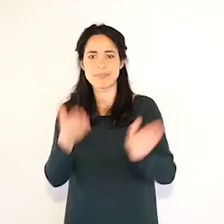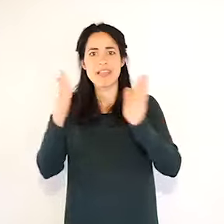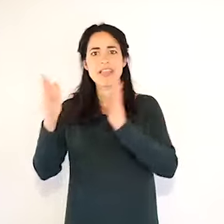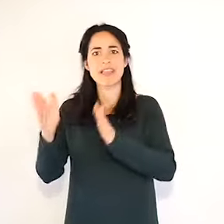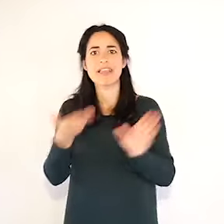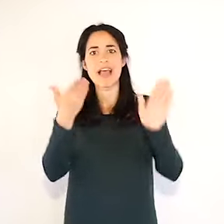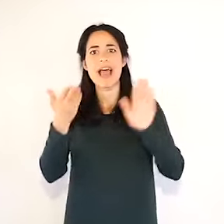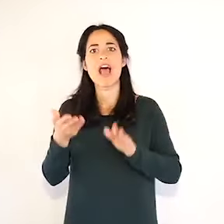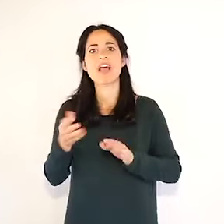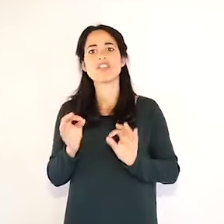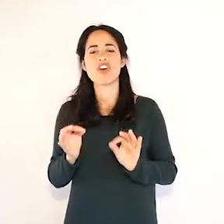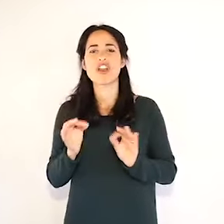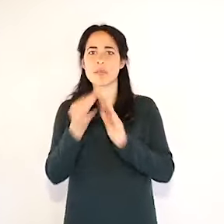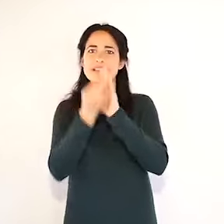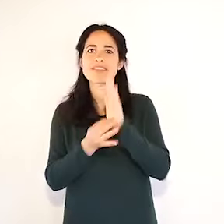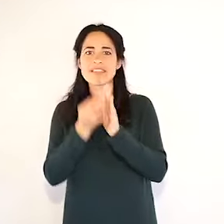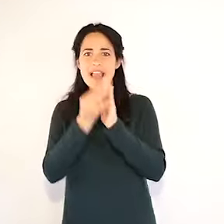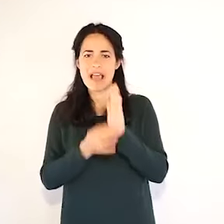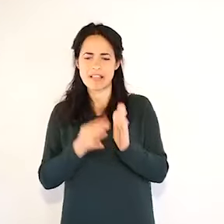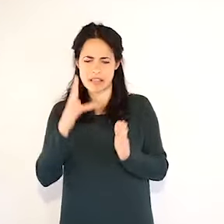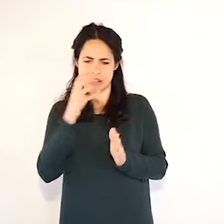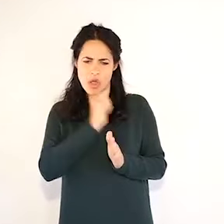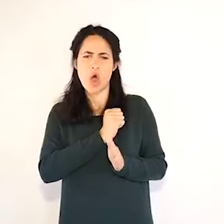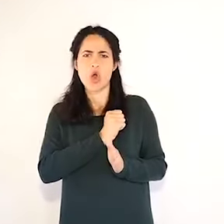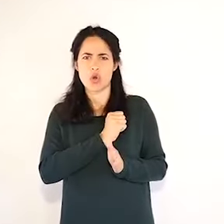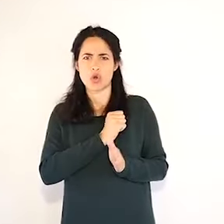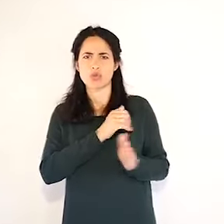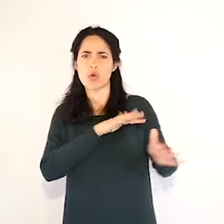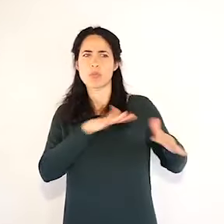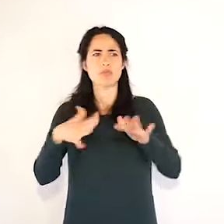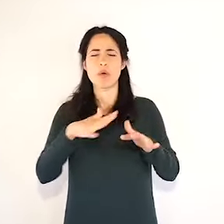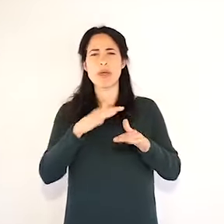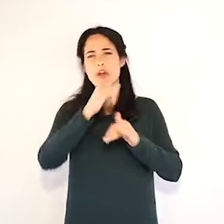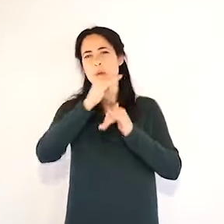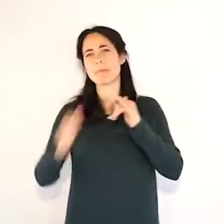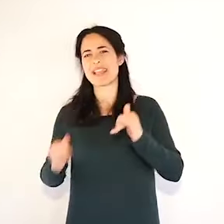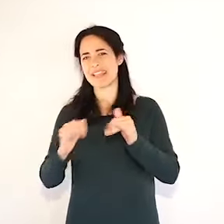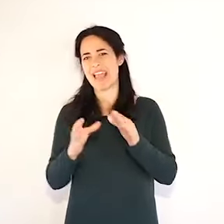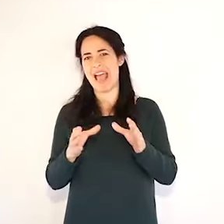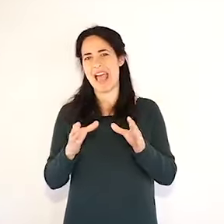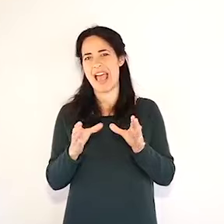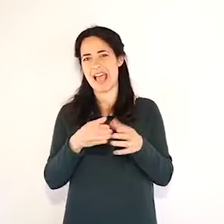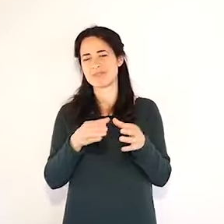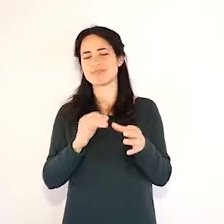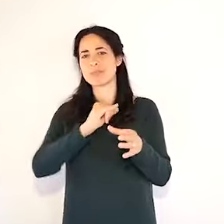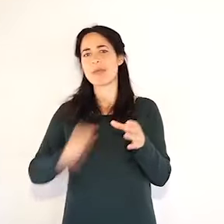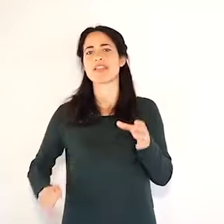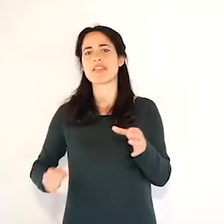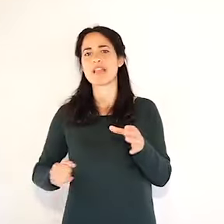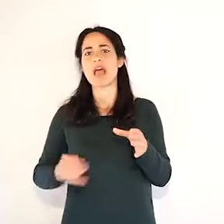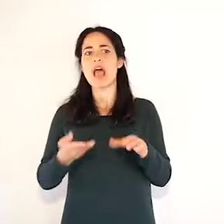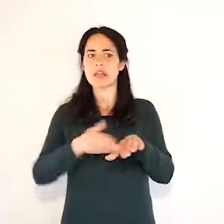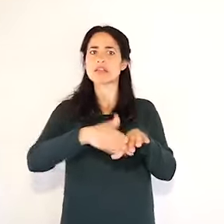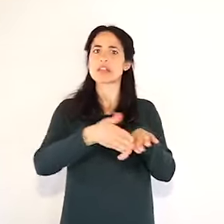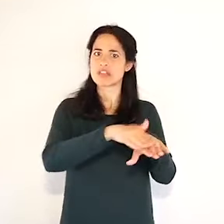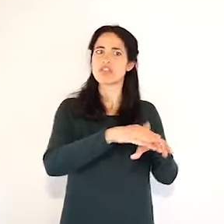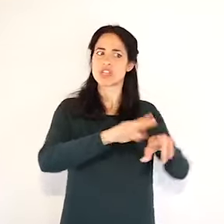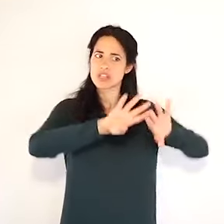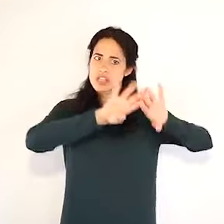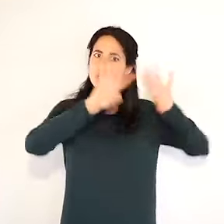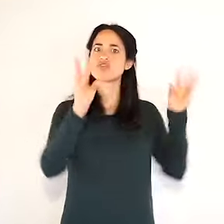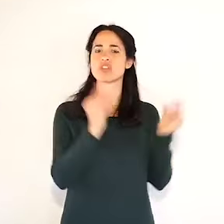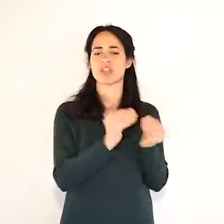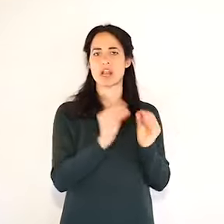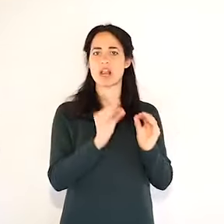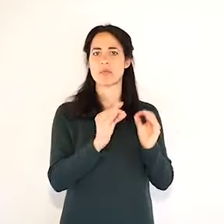conosco, circa la metà rappresentano decessi effettivamente in generale nella regione e quindi questo